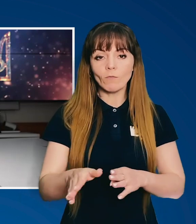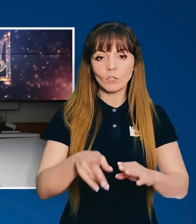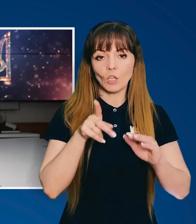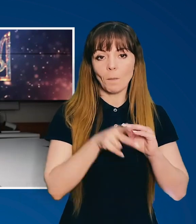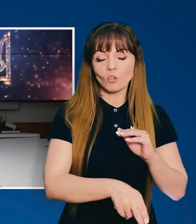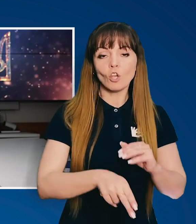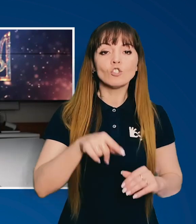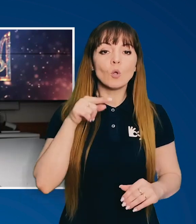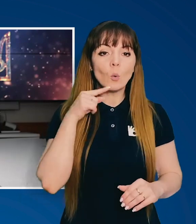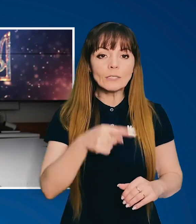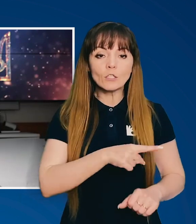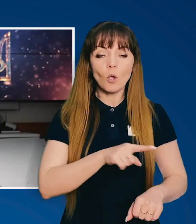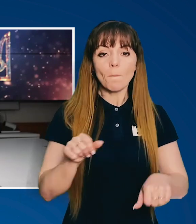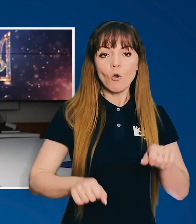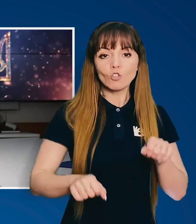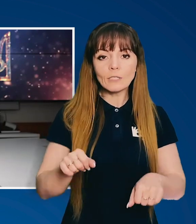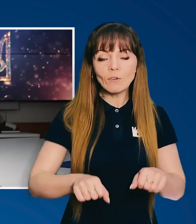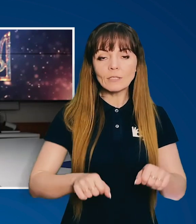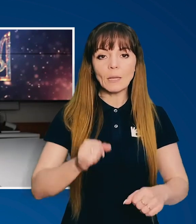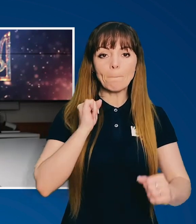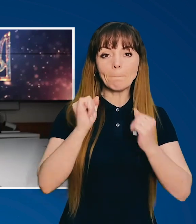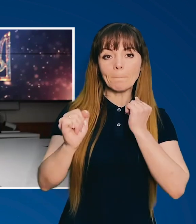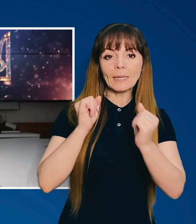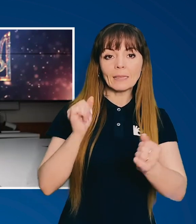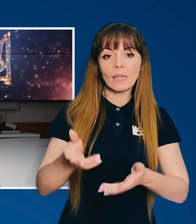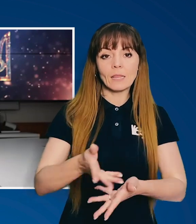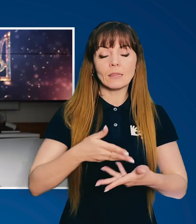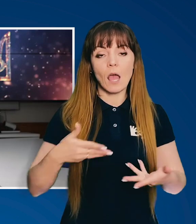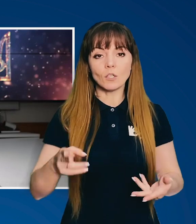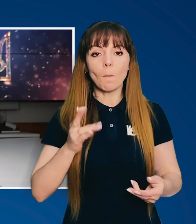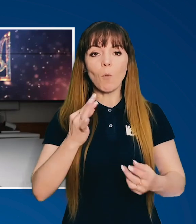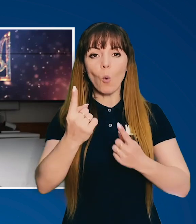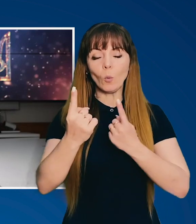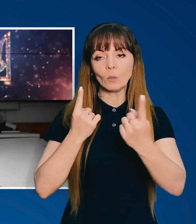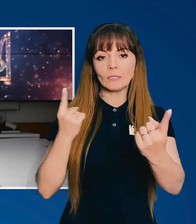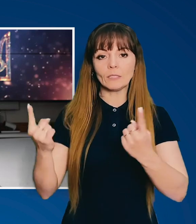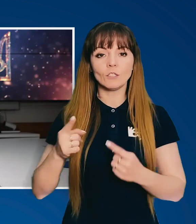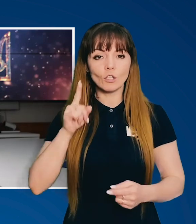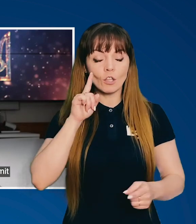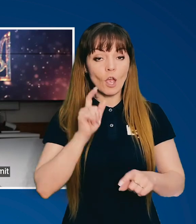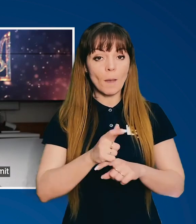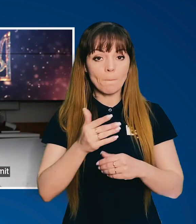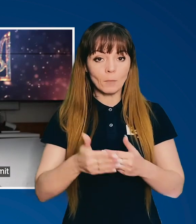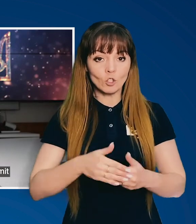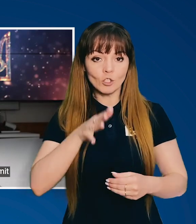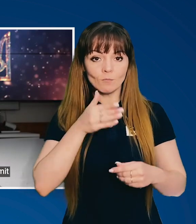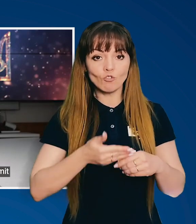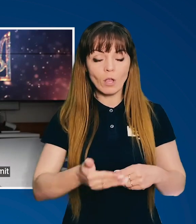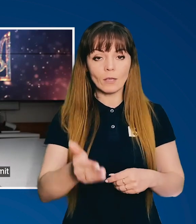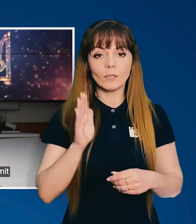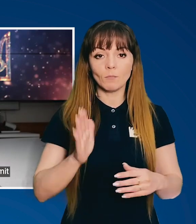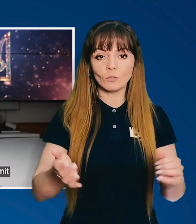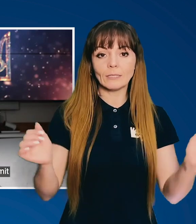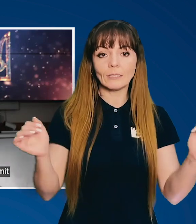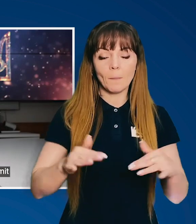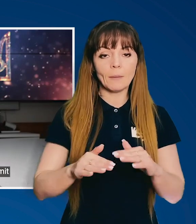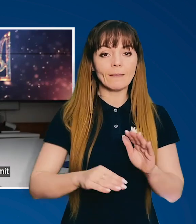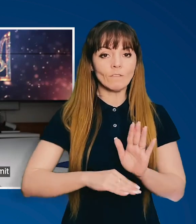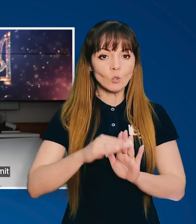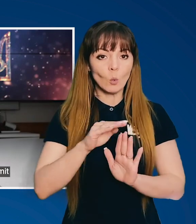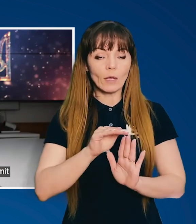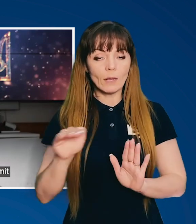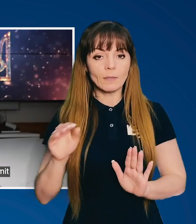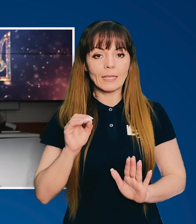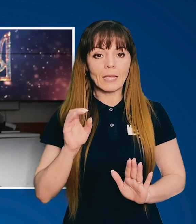погний демонтаж російської можливості бити нас поодинці. Найближчим часом відбудеться саміт